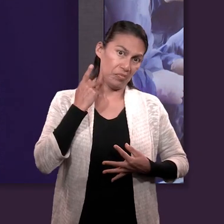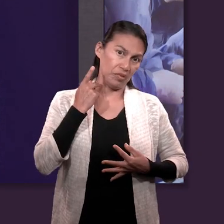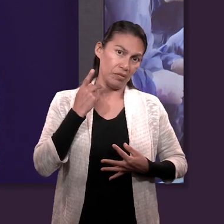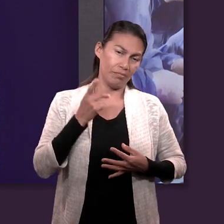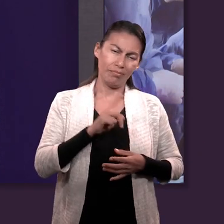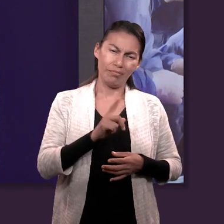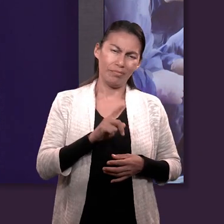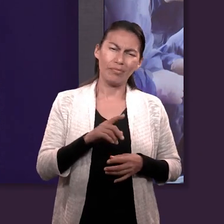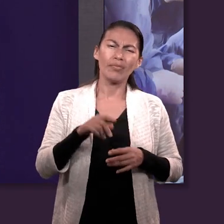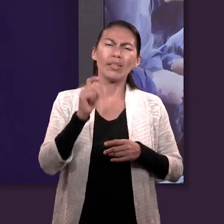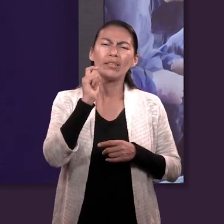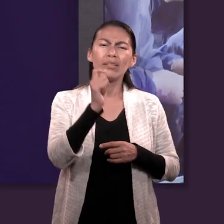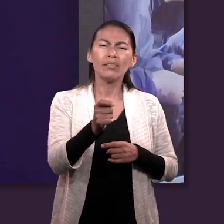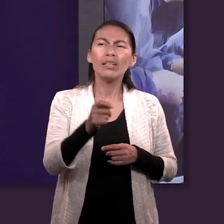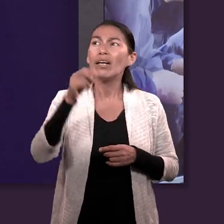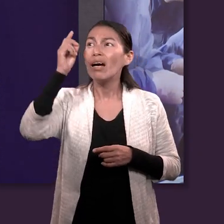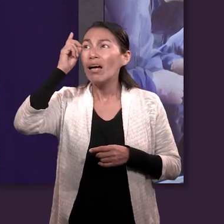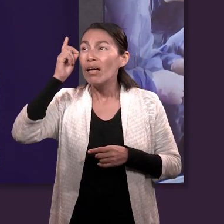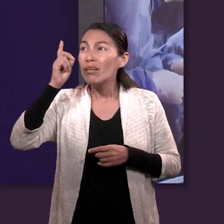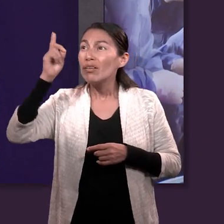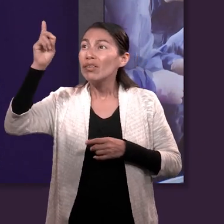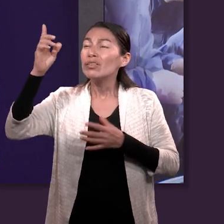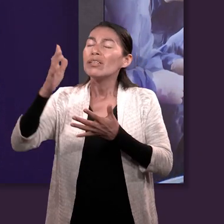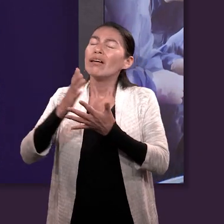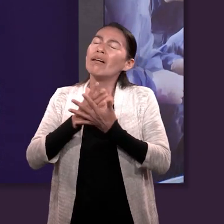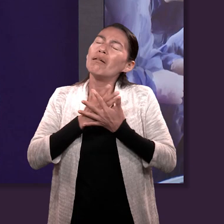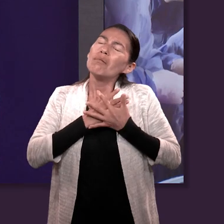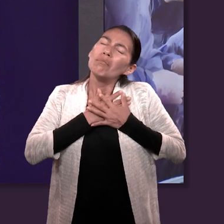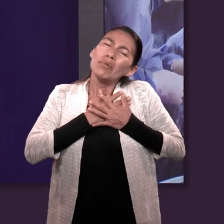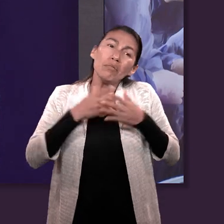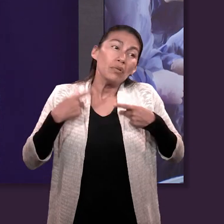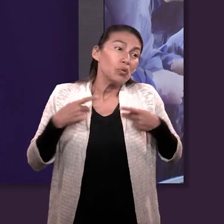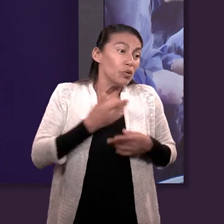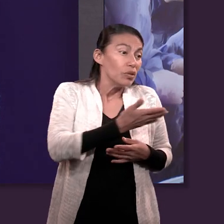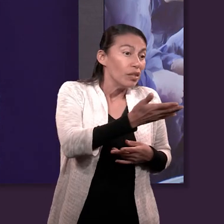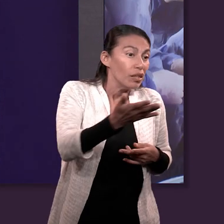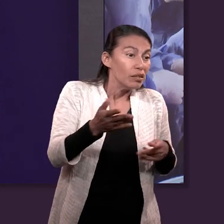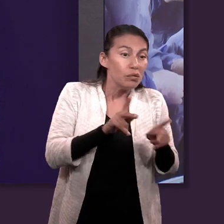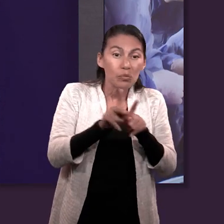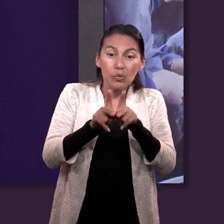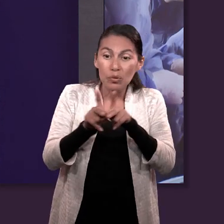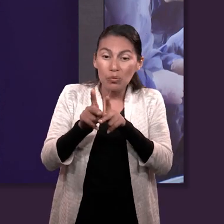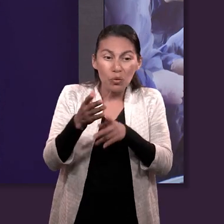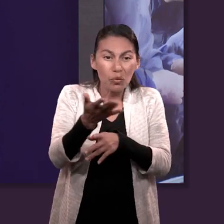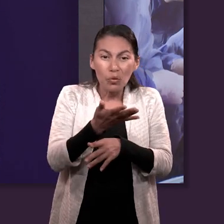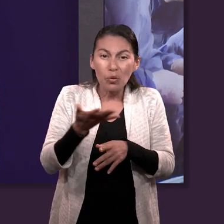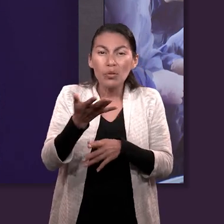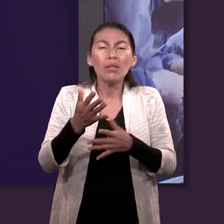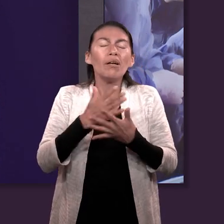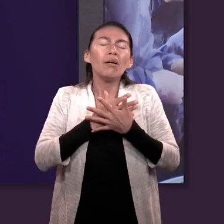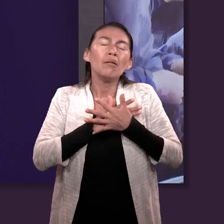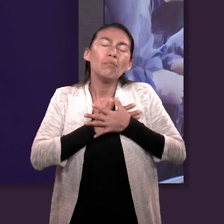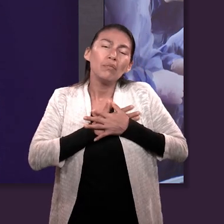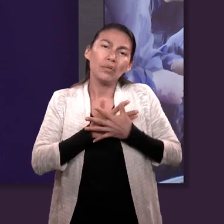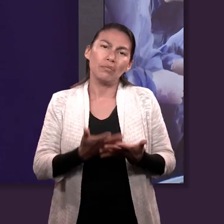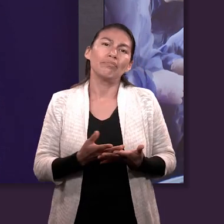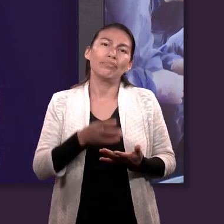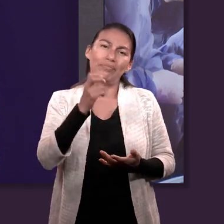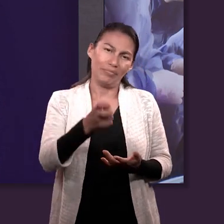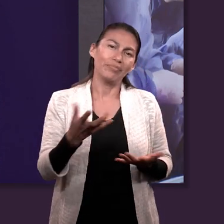sino implica una cualidad divina que tiene el fondo de amar al prójimo. Entonces, con ese desafío me